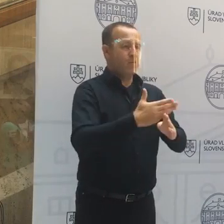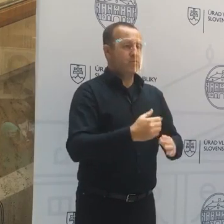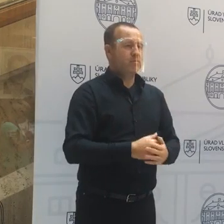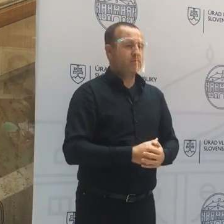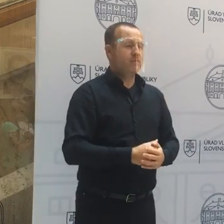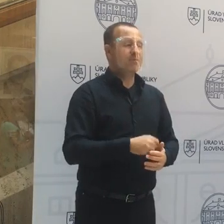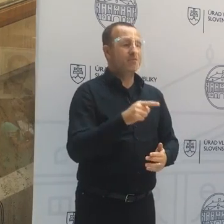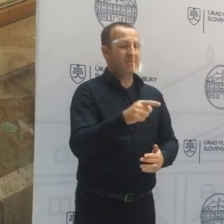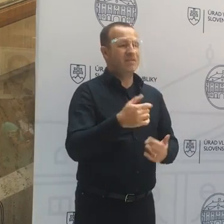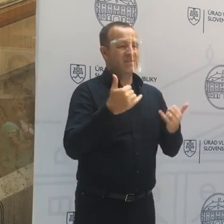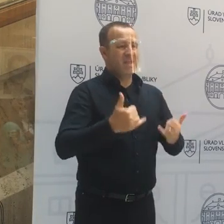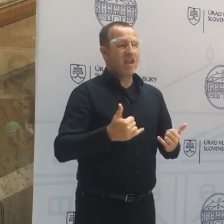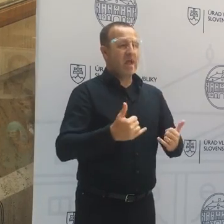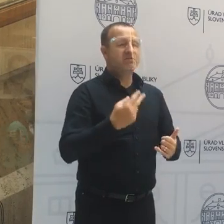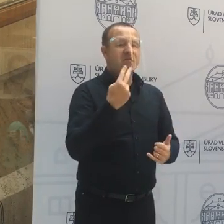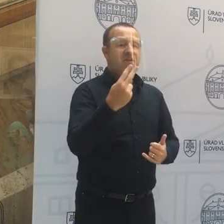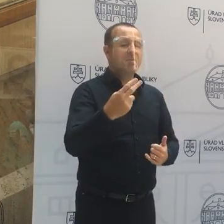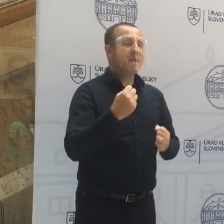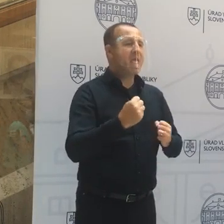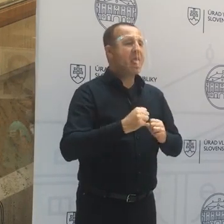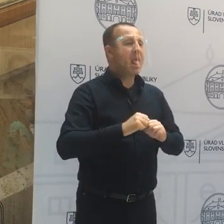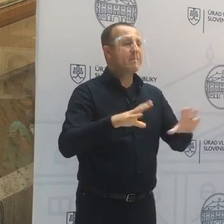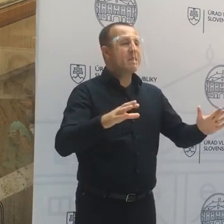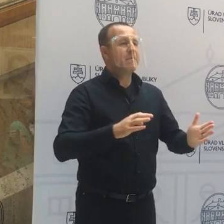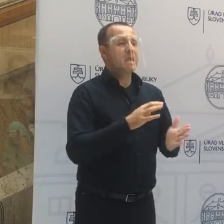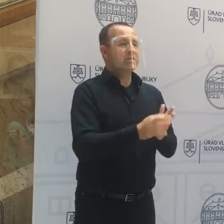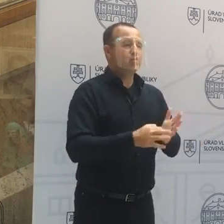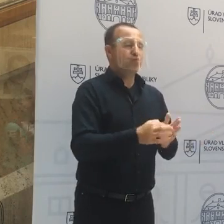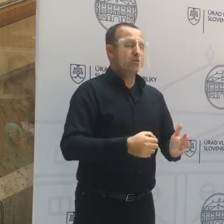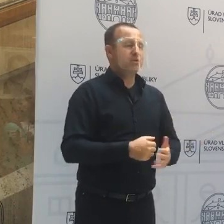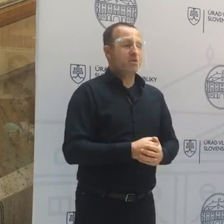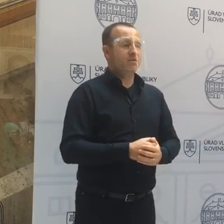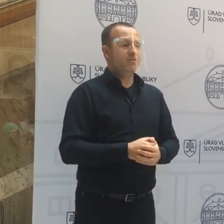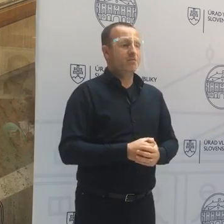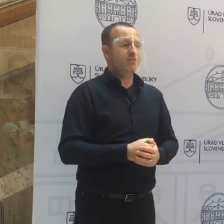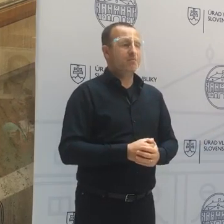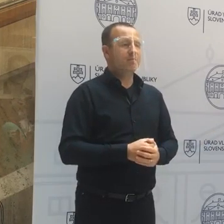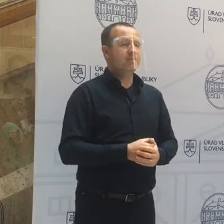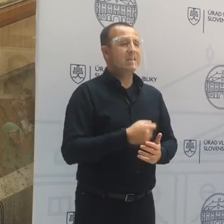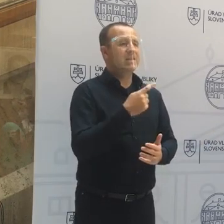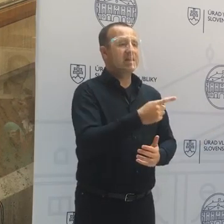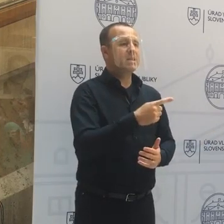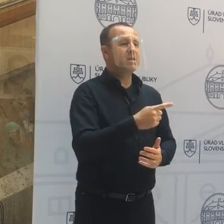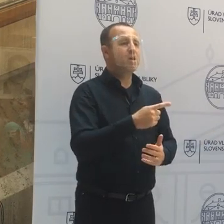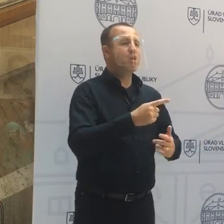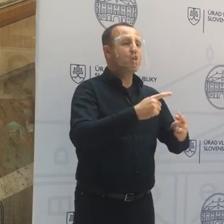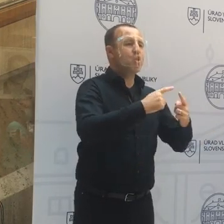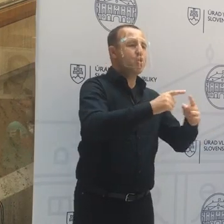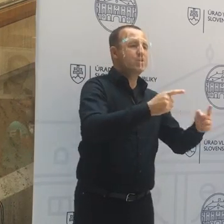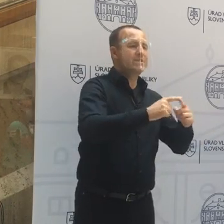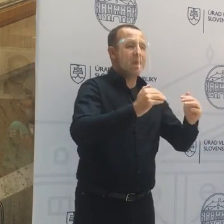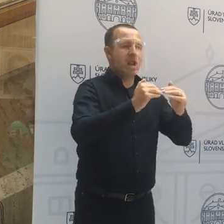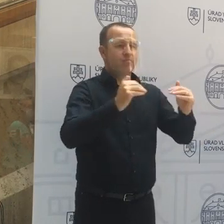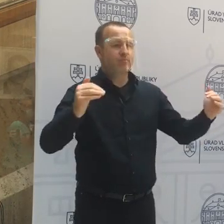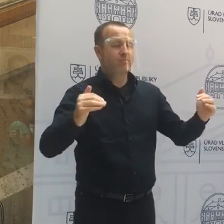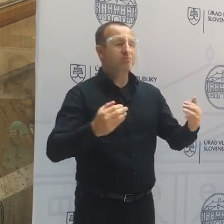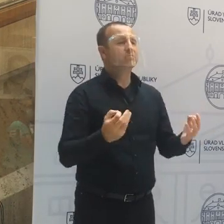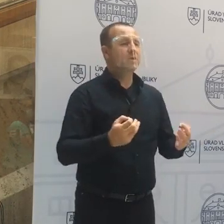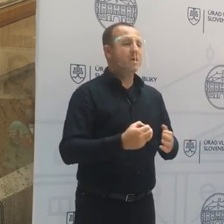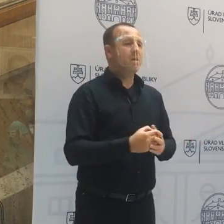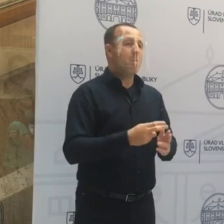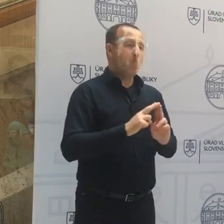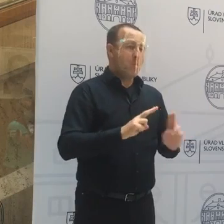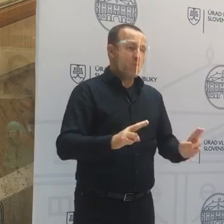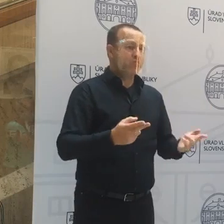Taká je momentálne epidemiologická situácia. Ten rozdielovník bude v tom, že môže sa stať, že sa